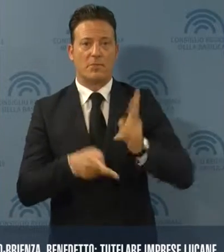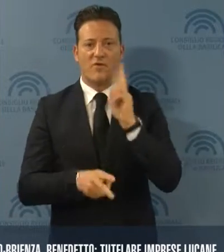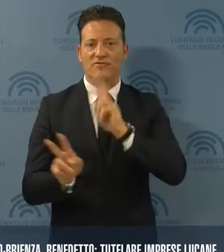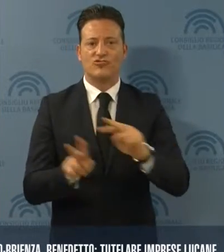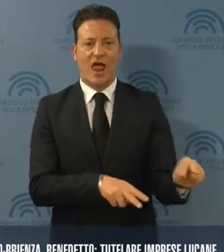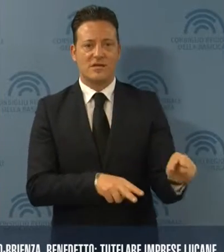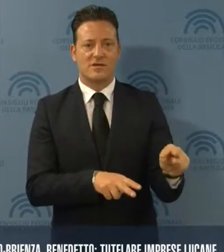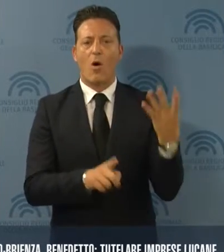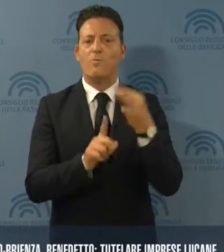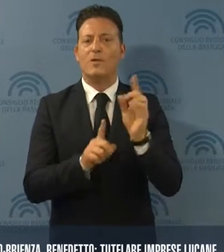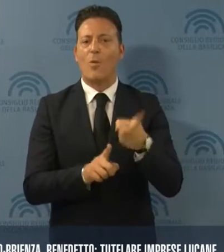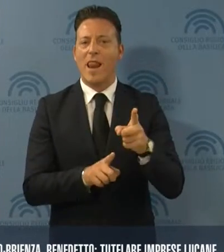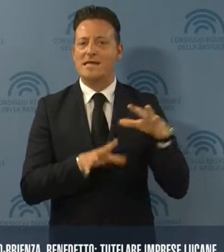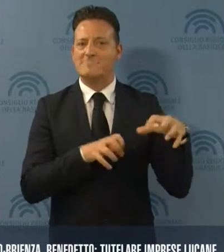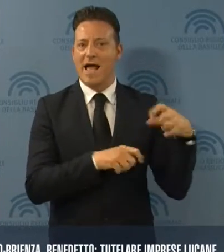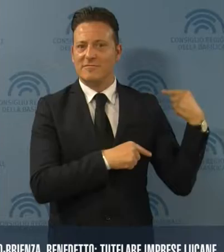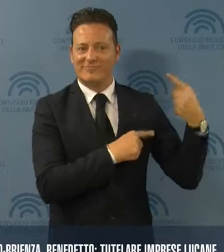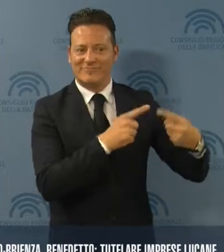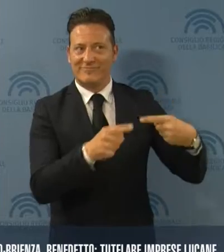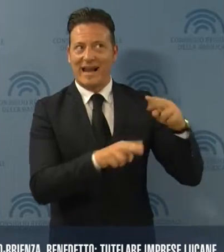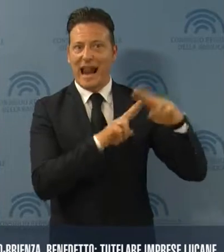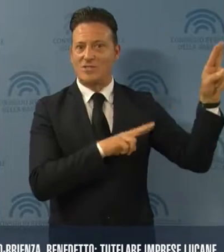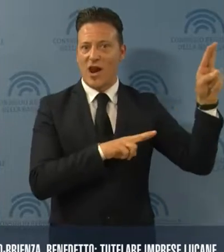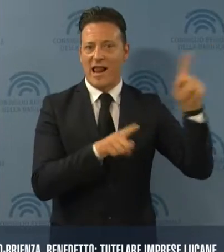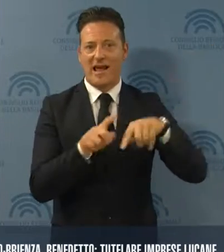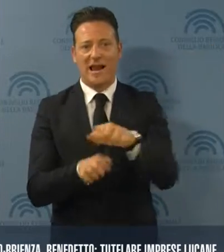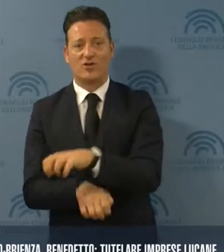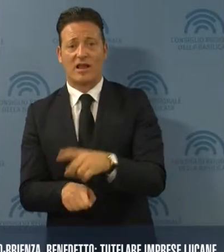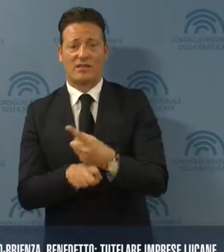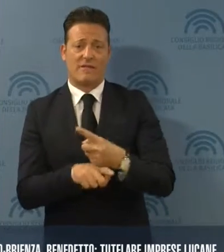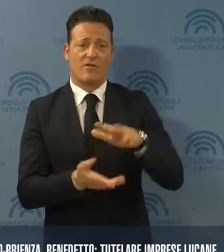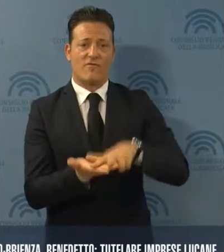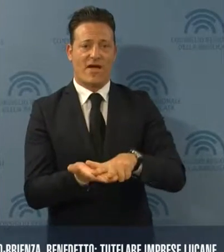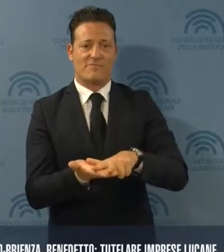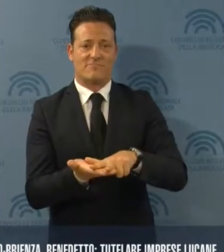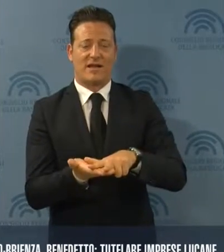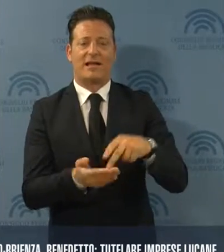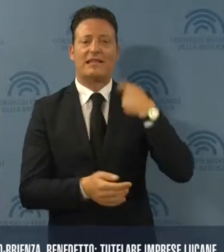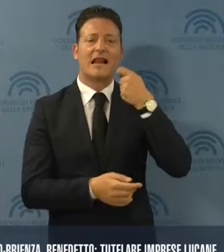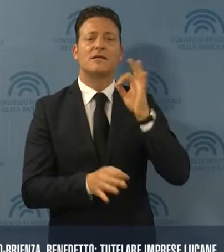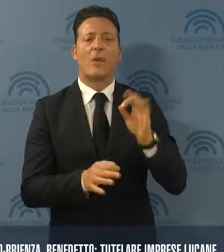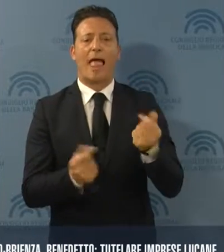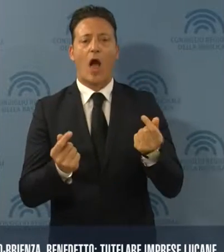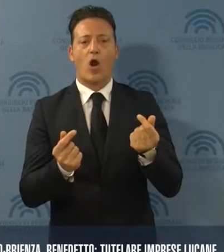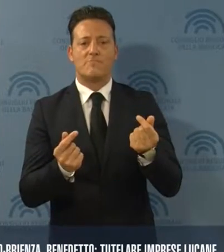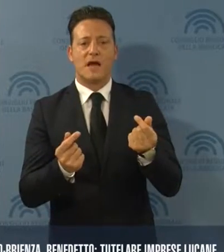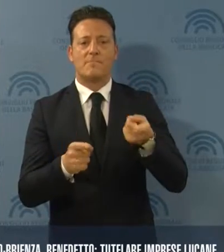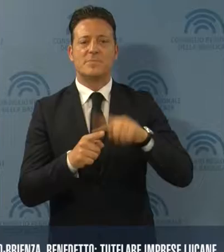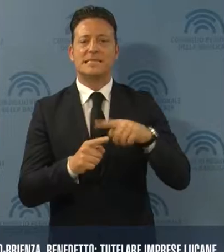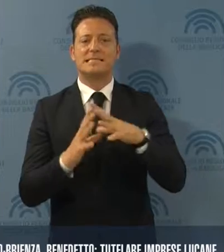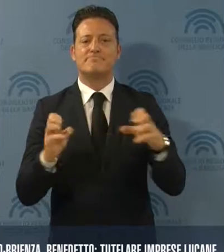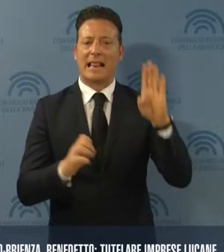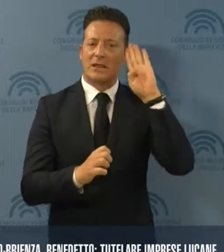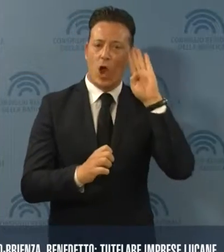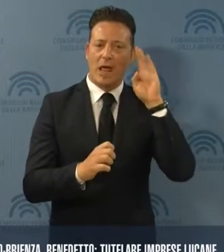affinché gli impegni assunti ai tavoli nazionali e regionali siano mantenuti nell'interesse dell'economia, dell